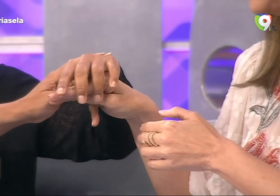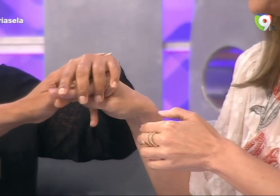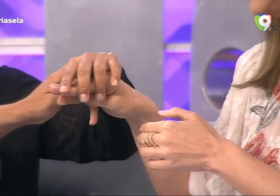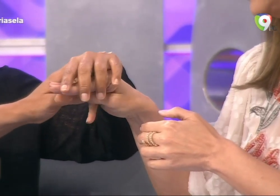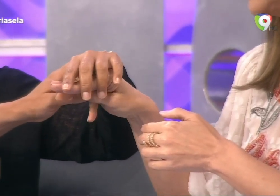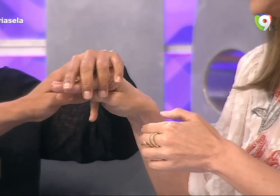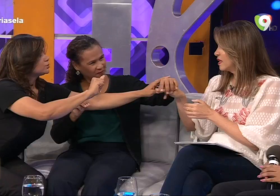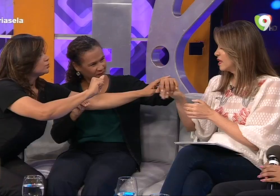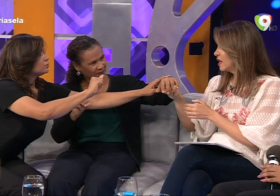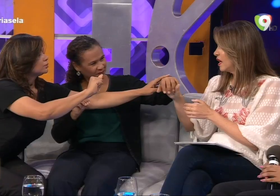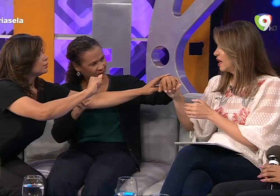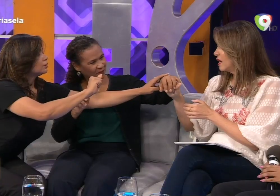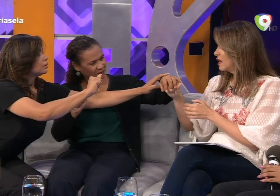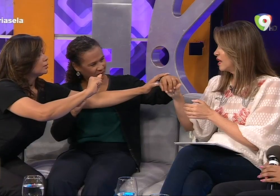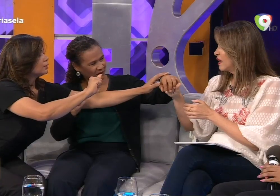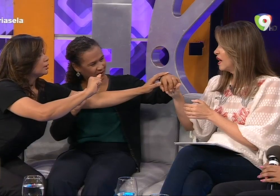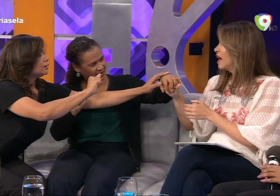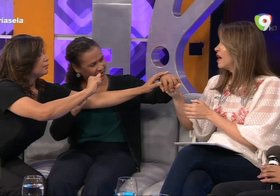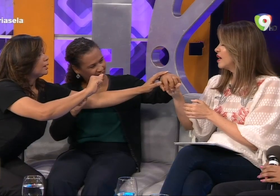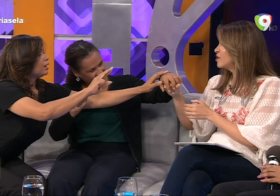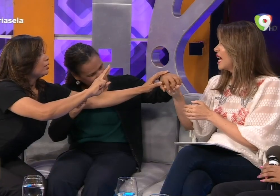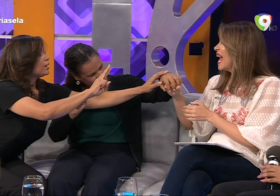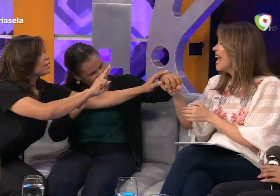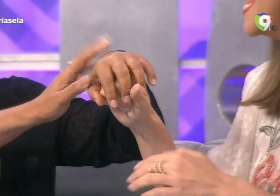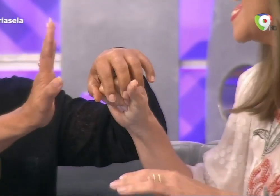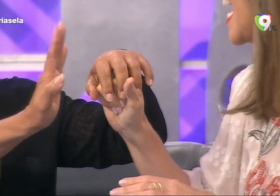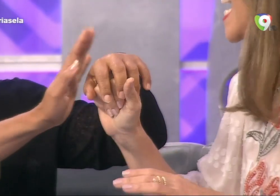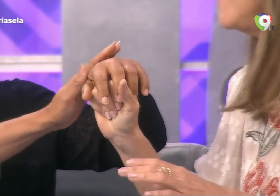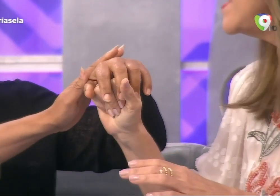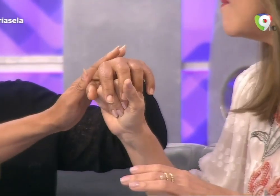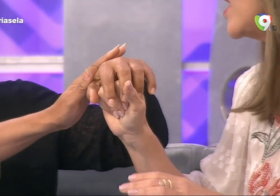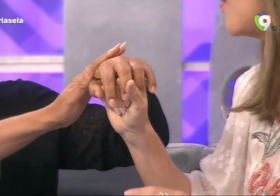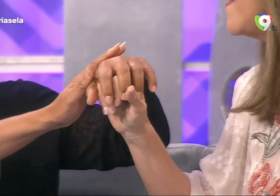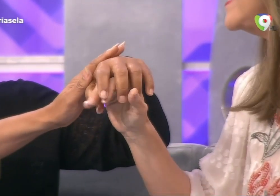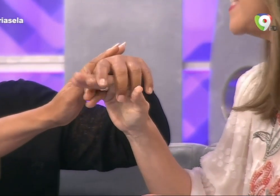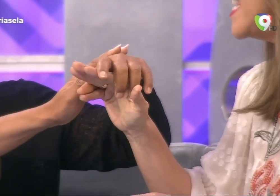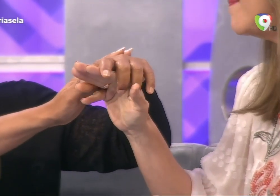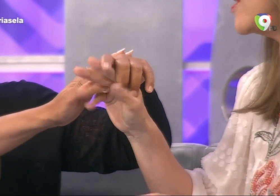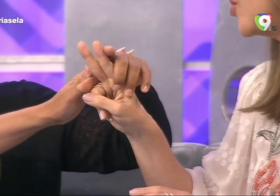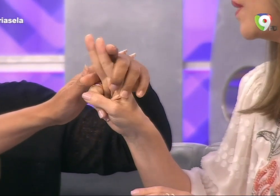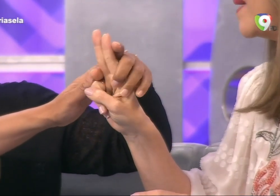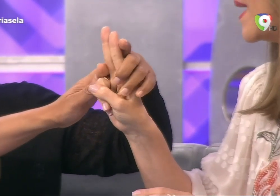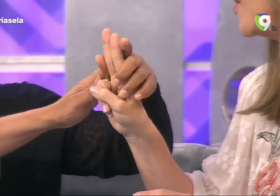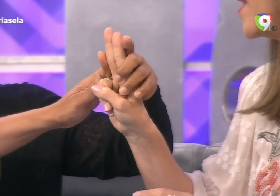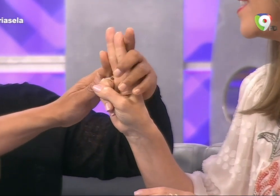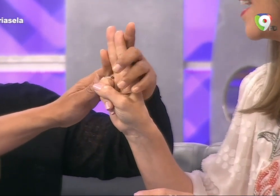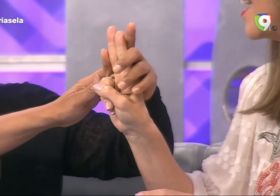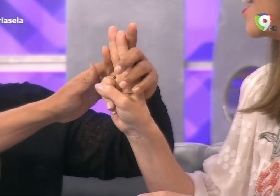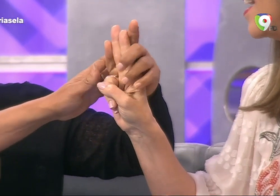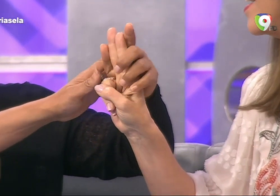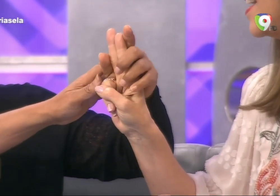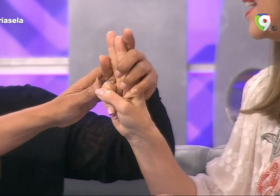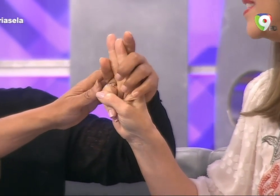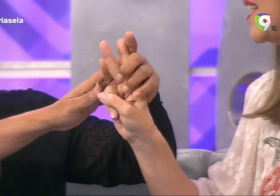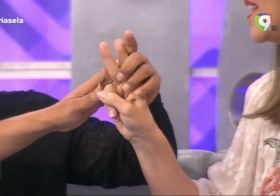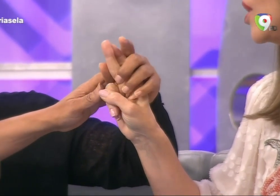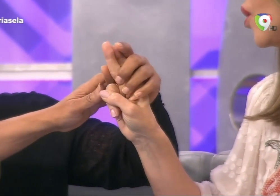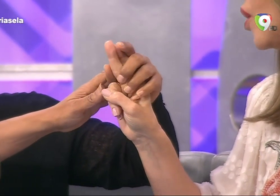ahora haga esto ahora es el mismo lenguaje de señas pero sobre la mano de ella entiendo